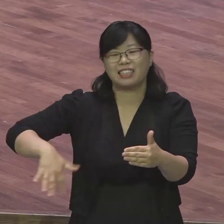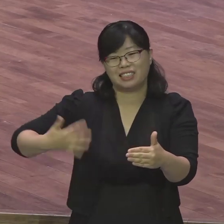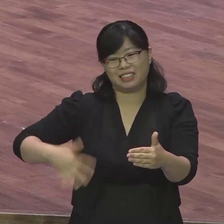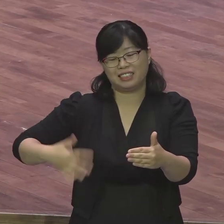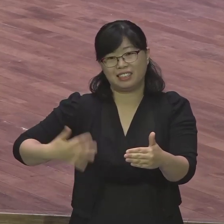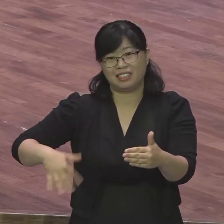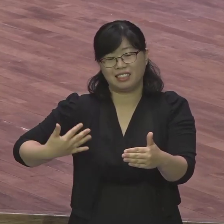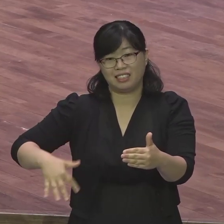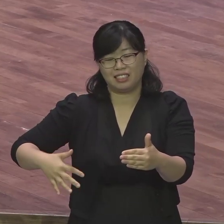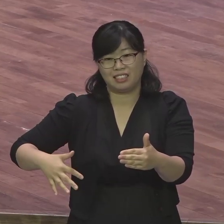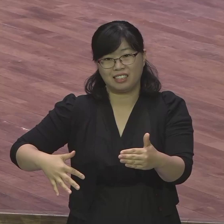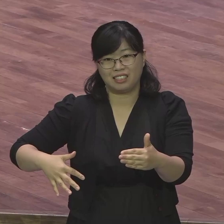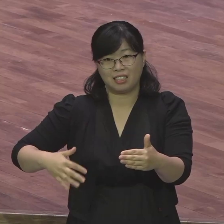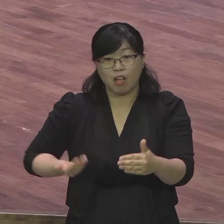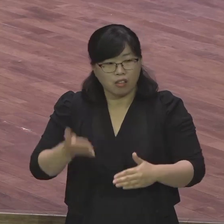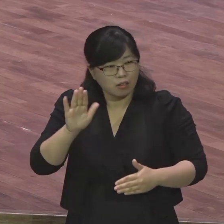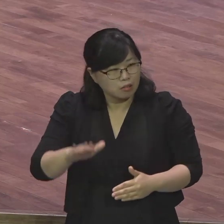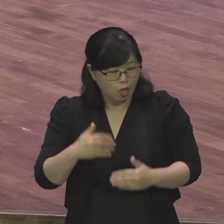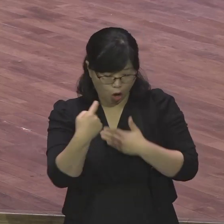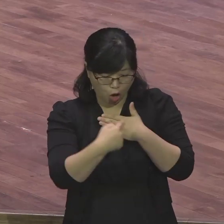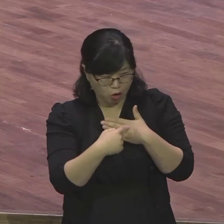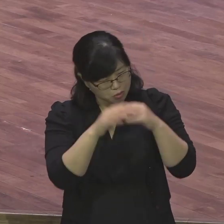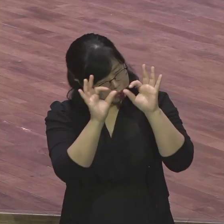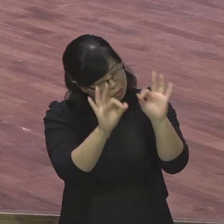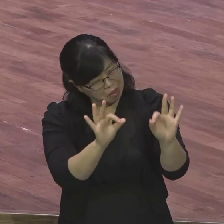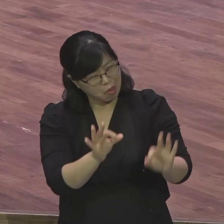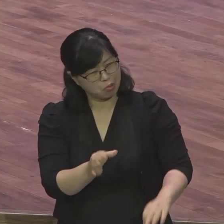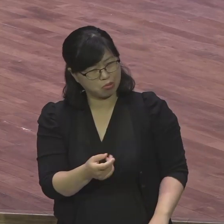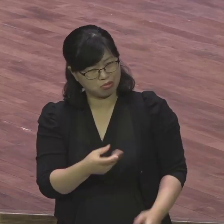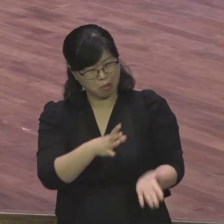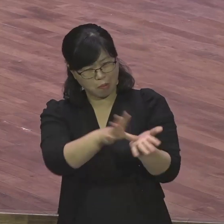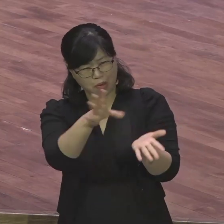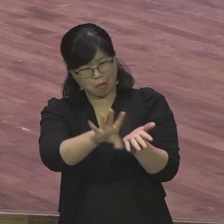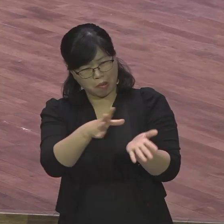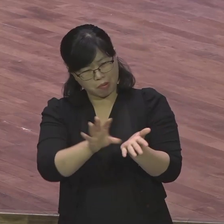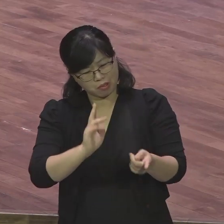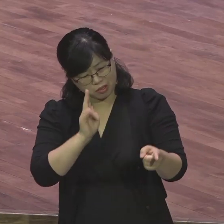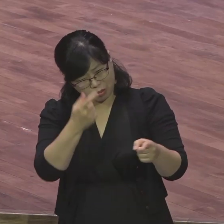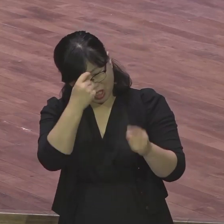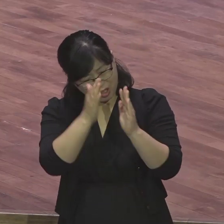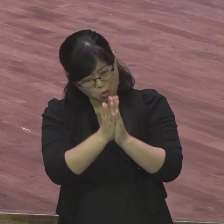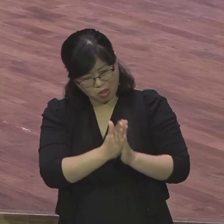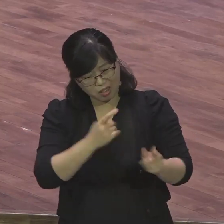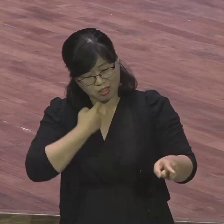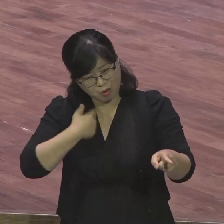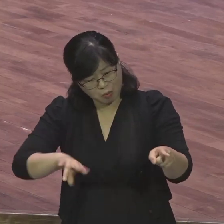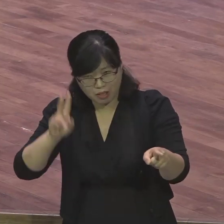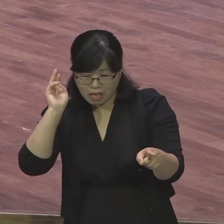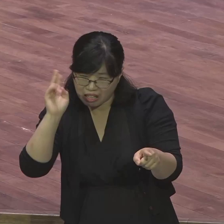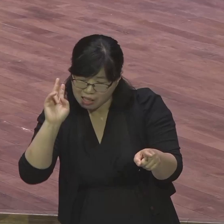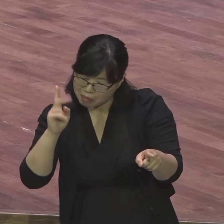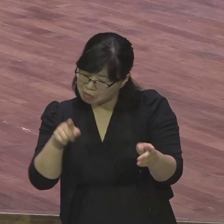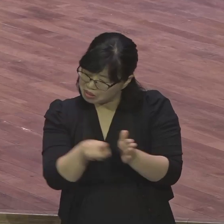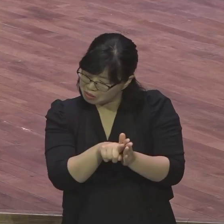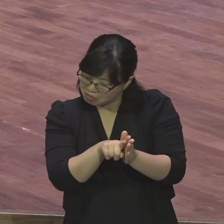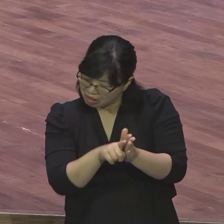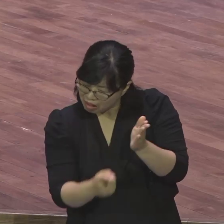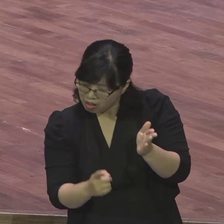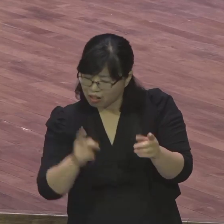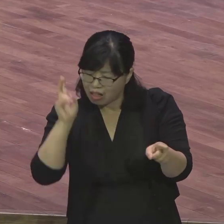보여도 아무리 성경을 안 읽고 아무리 전도를 안 하고 악물 기도를 안 해도 교회를 계속해서 나와서 예배드린다. 그래야